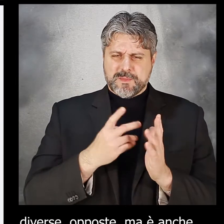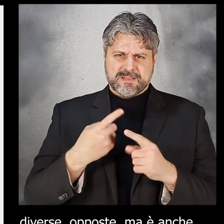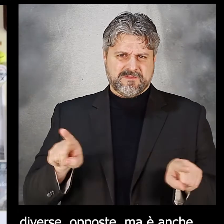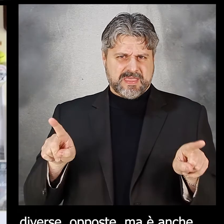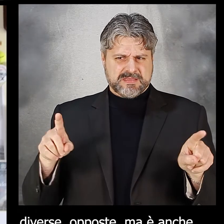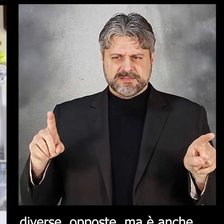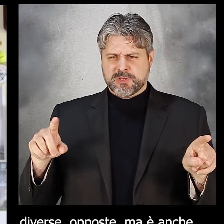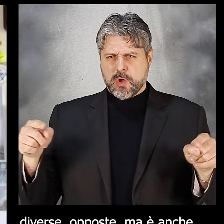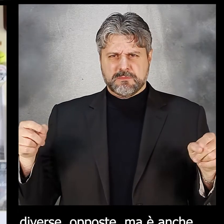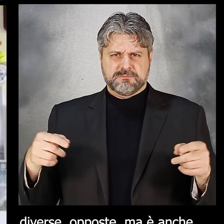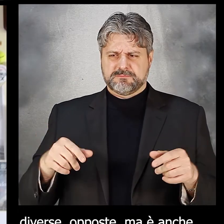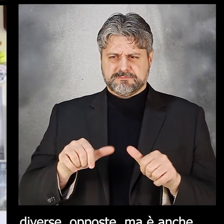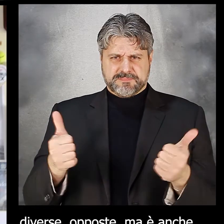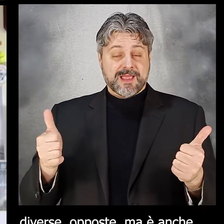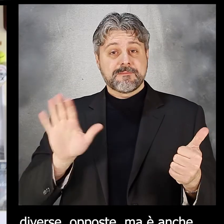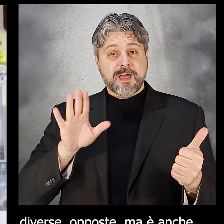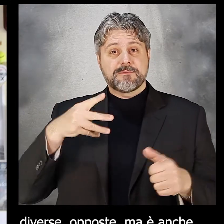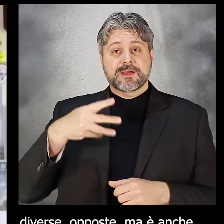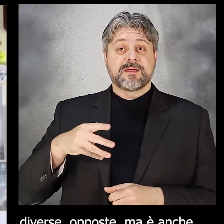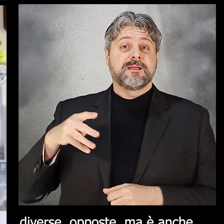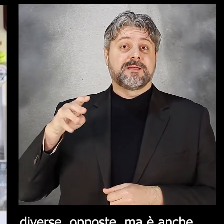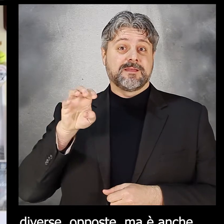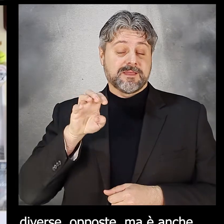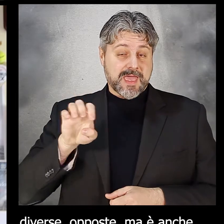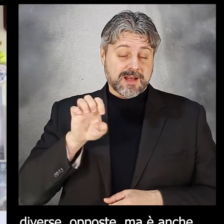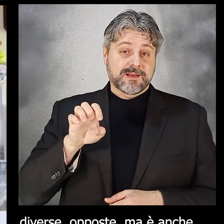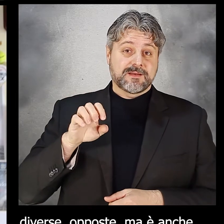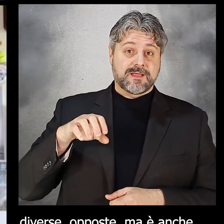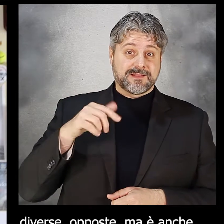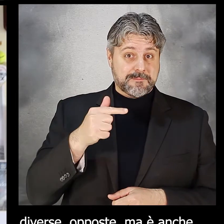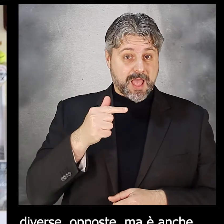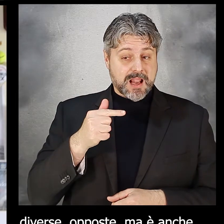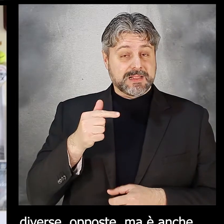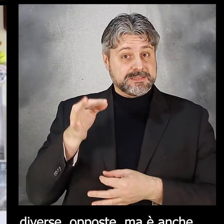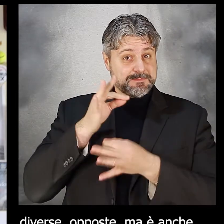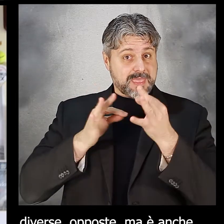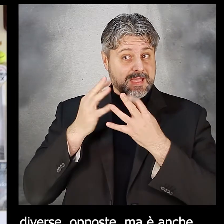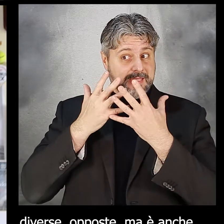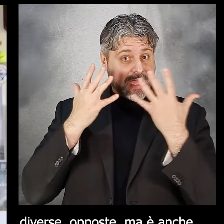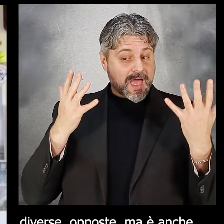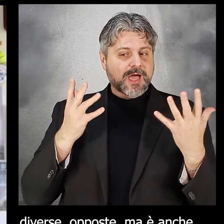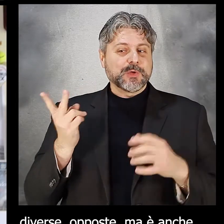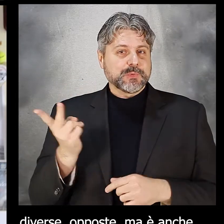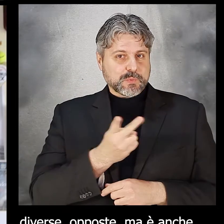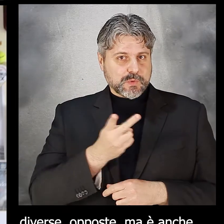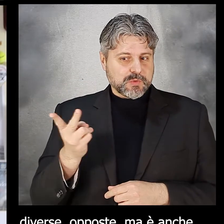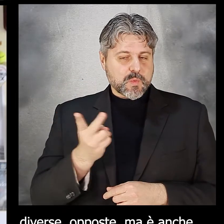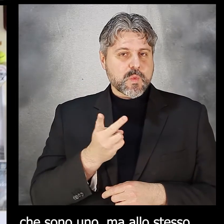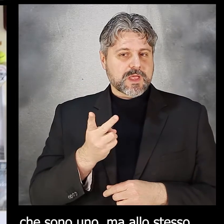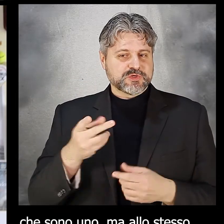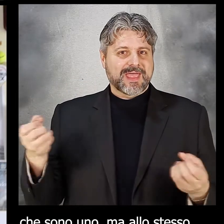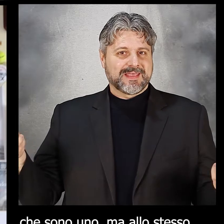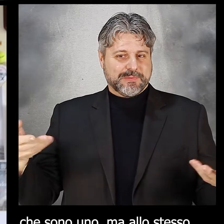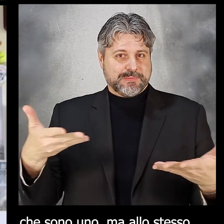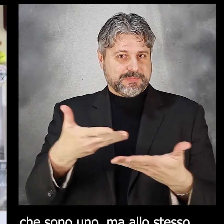opposte, ma è anche grazie alle parole di Maria Elena Tripaldi che ci si rende conto che in realtà essi dialogano tra loro,